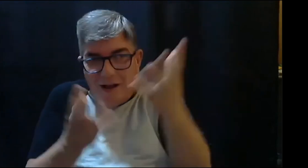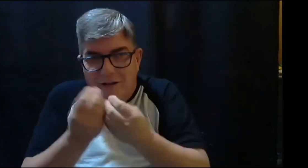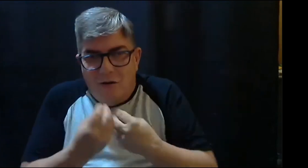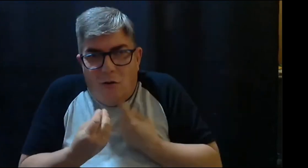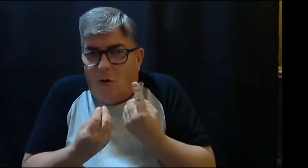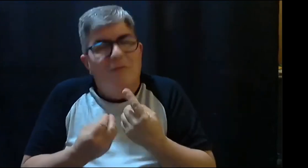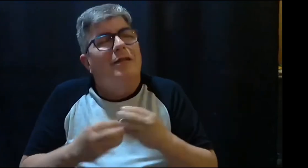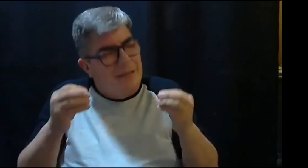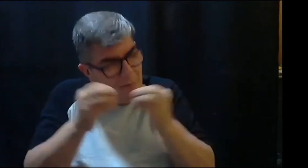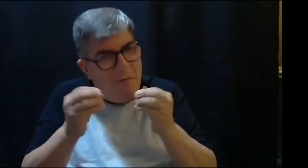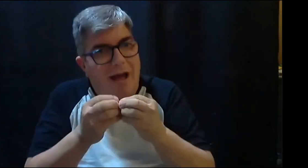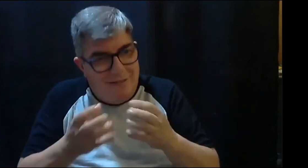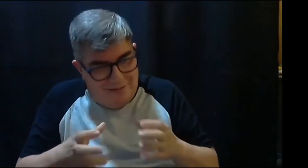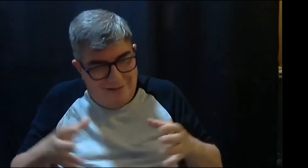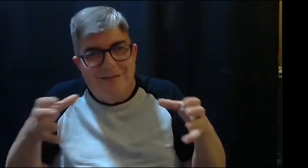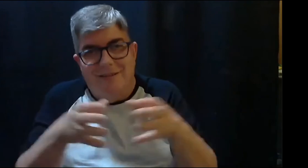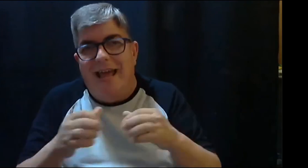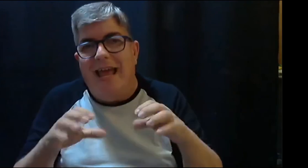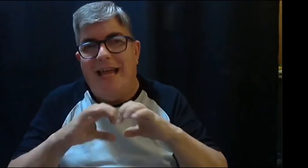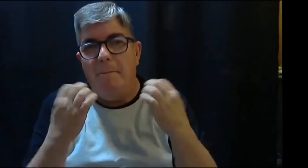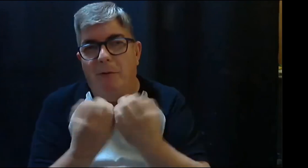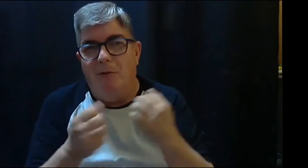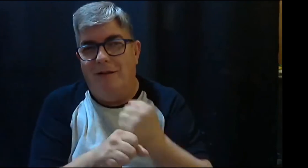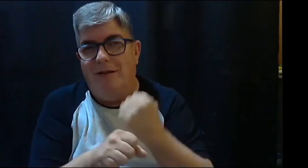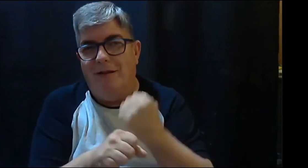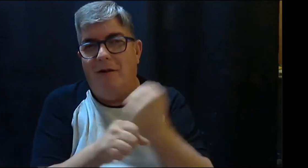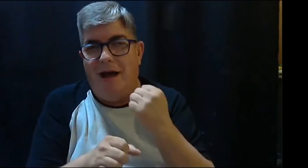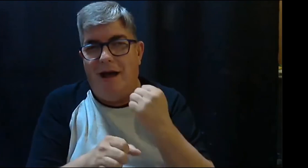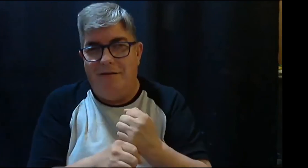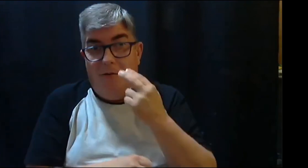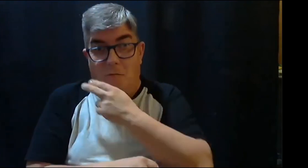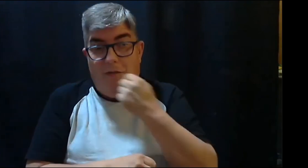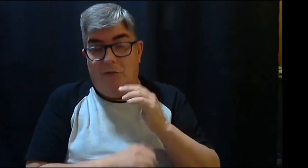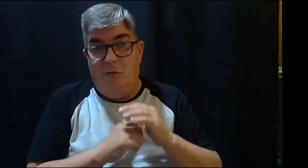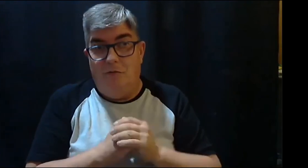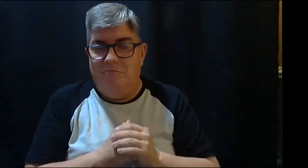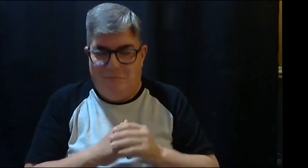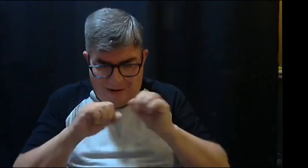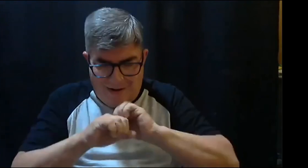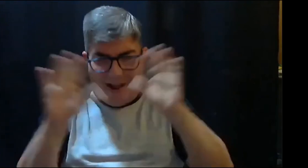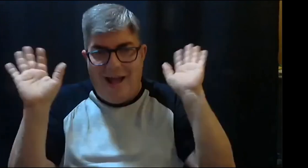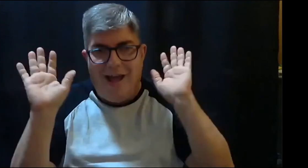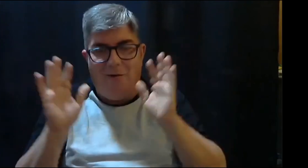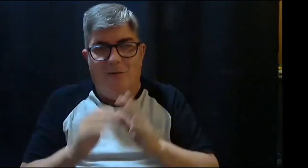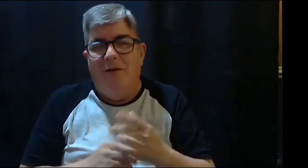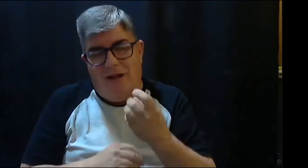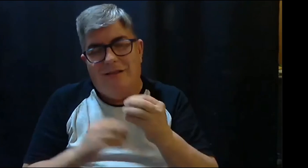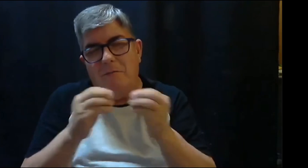Mario, con Rubén, nuestra profesora Mónica, con seguridad, colectivamente podemos trabajar en equipo comprometidos